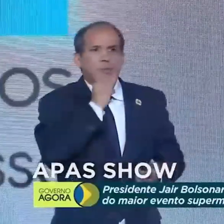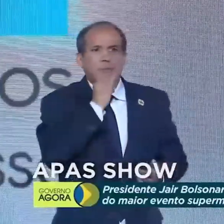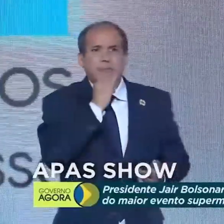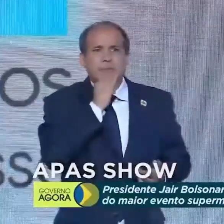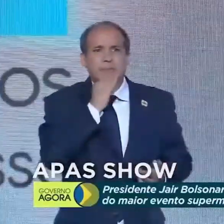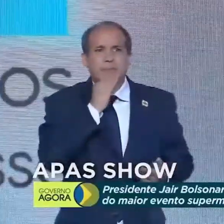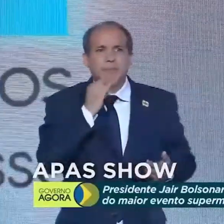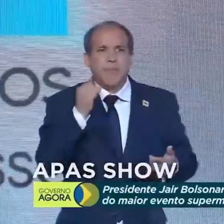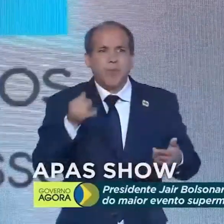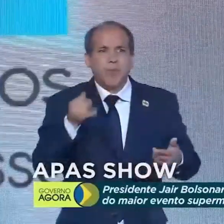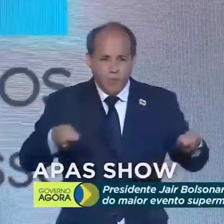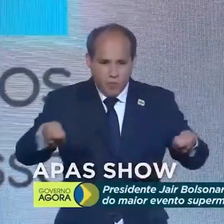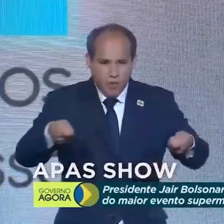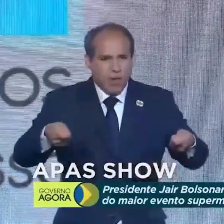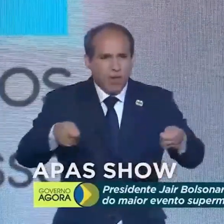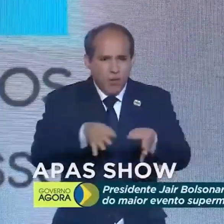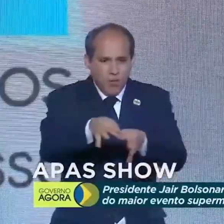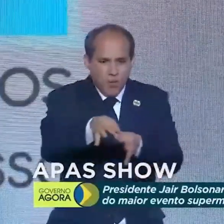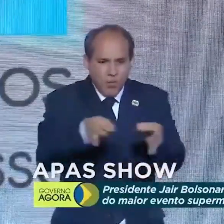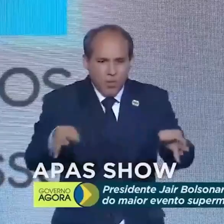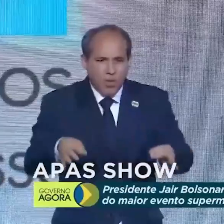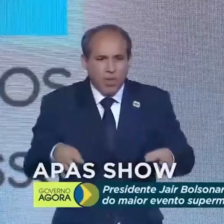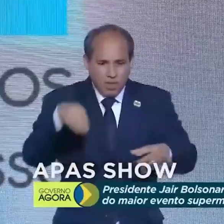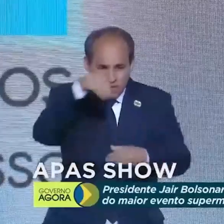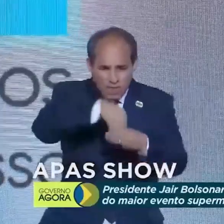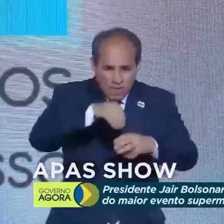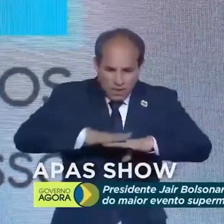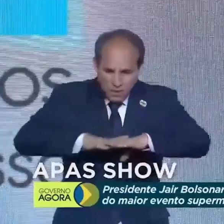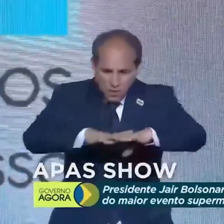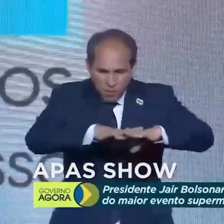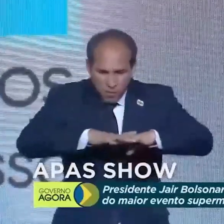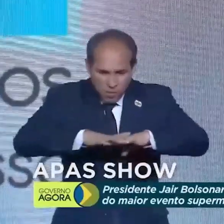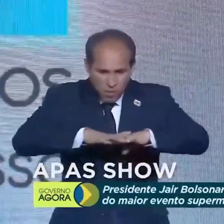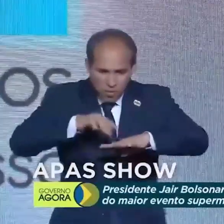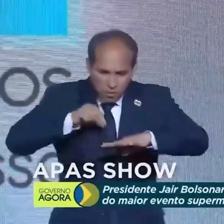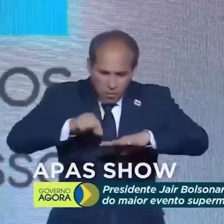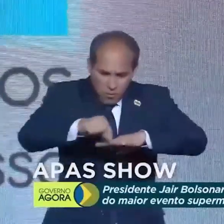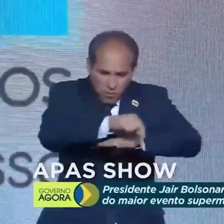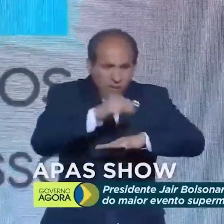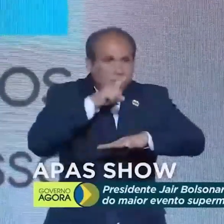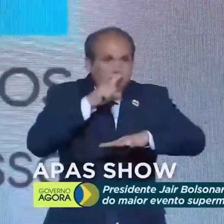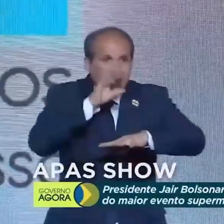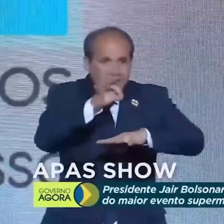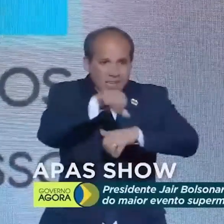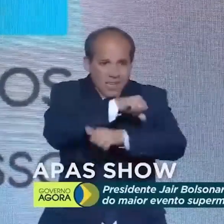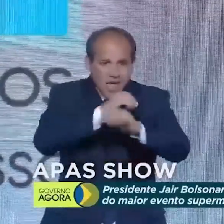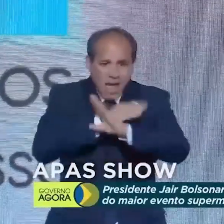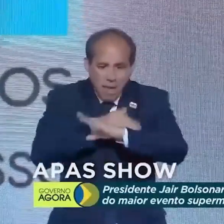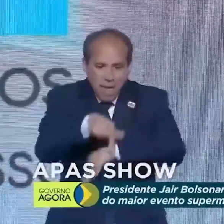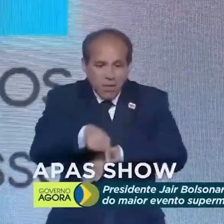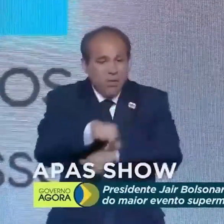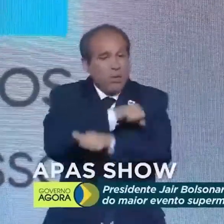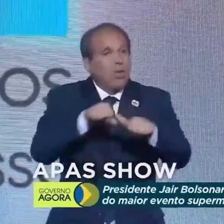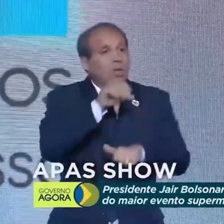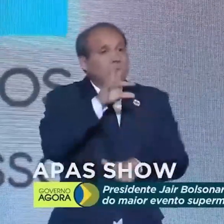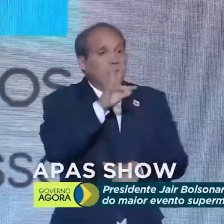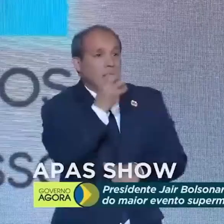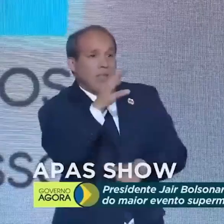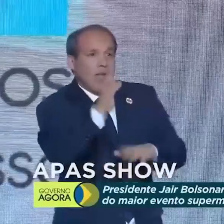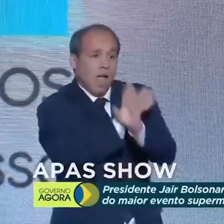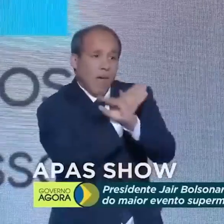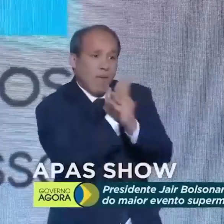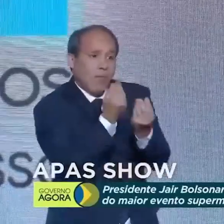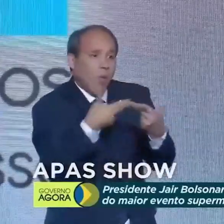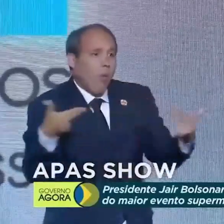de diâmetro, um metro, tem mais vulnerabilidade que essa peneira. Faz seu trabalho, apresenta sugestões.